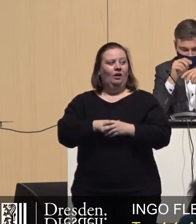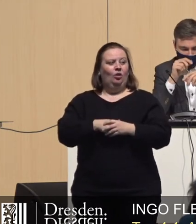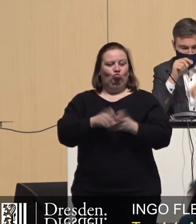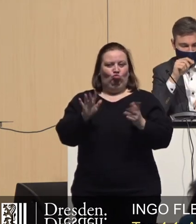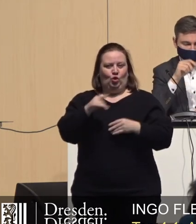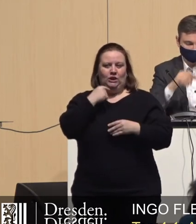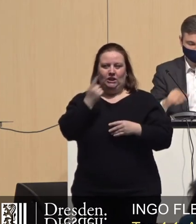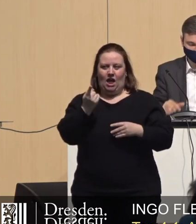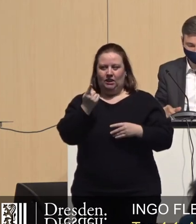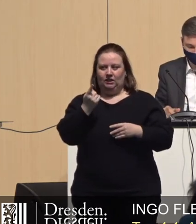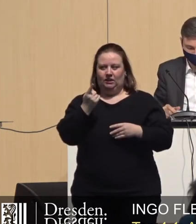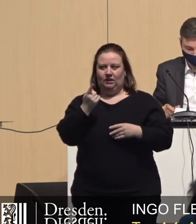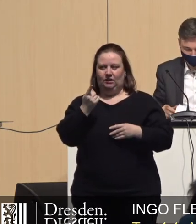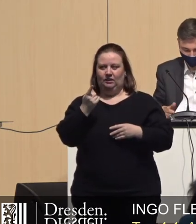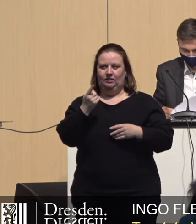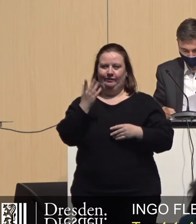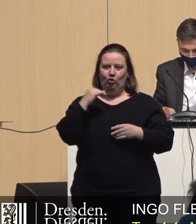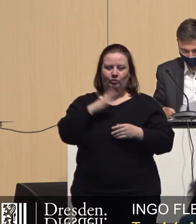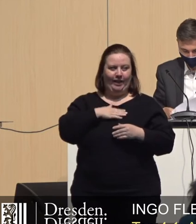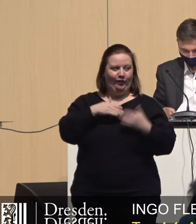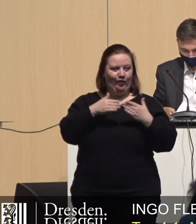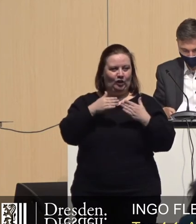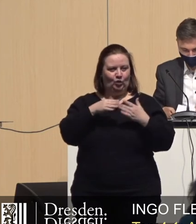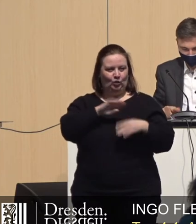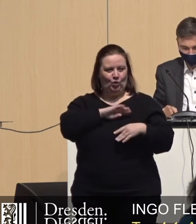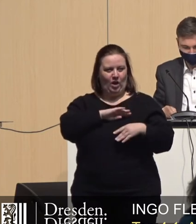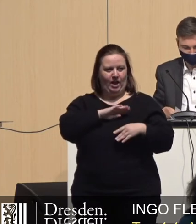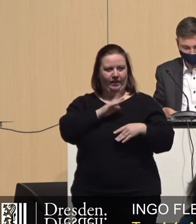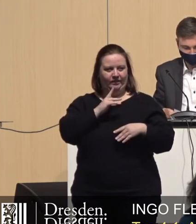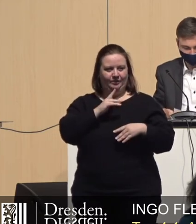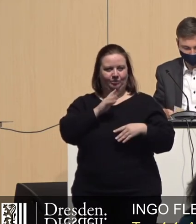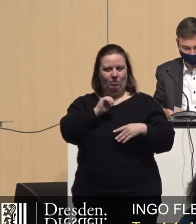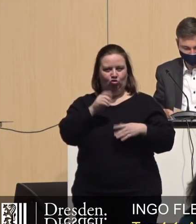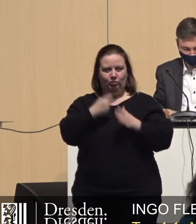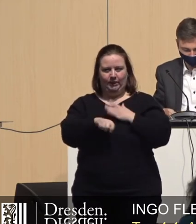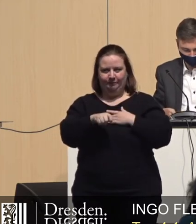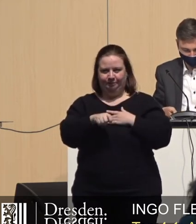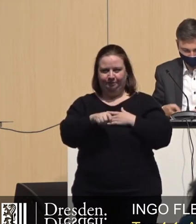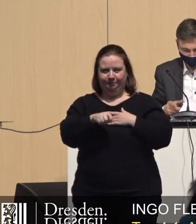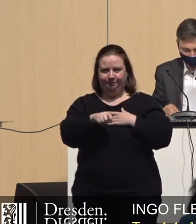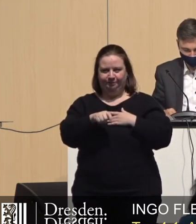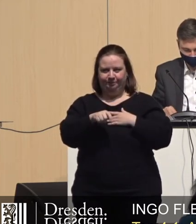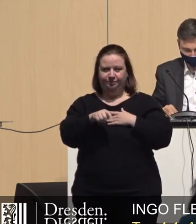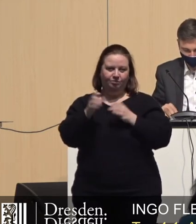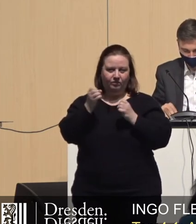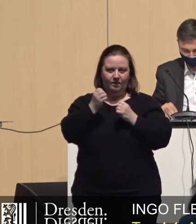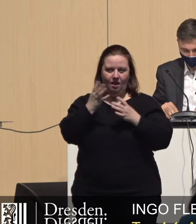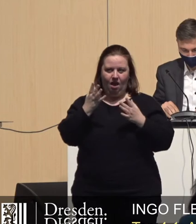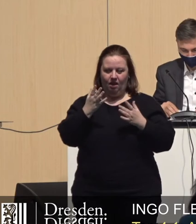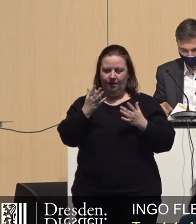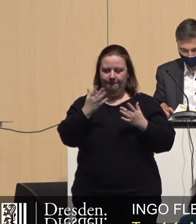gesagt worden von meinem Fraktionskollegen Mario Schmidt, dass wir natürlich diesem